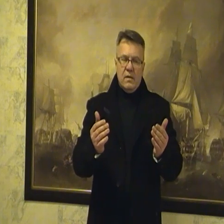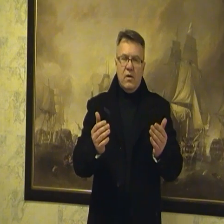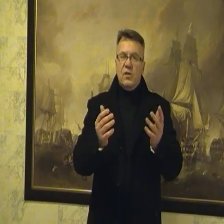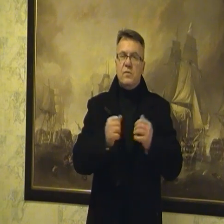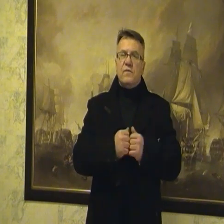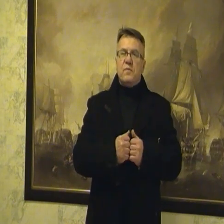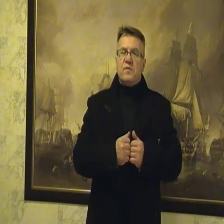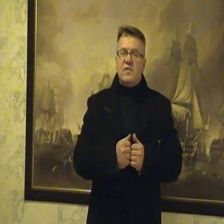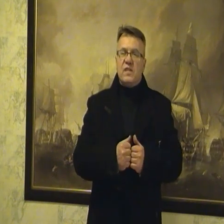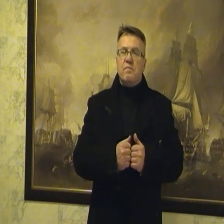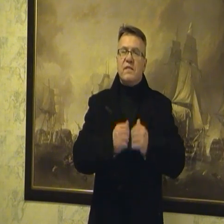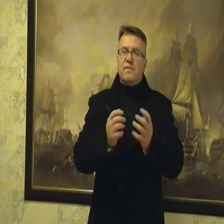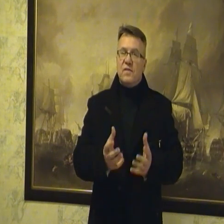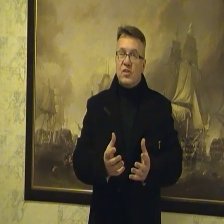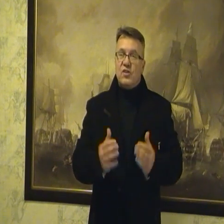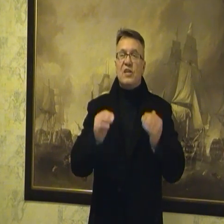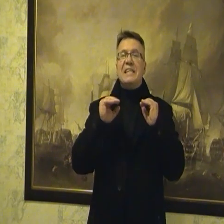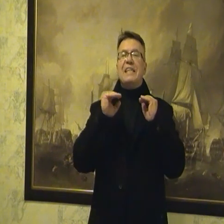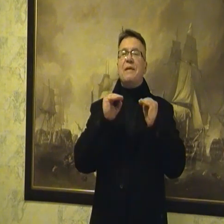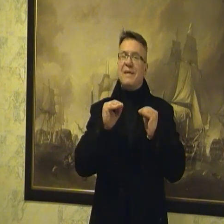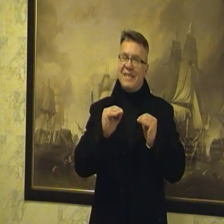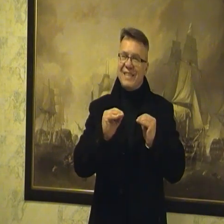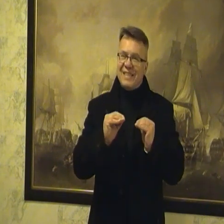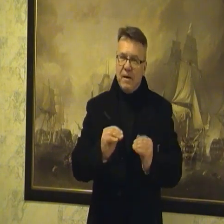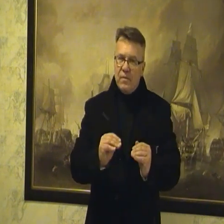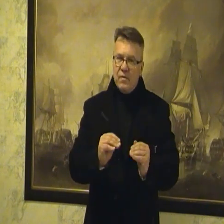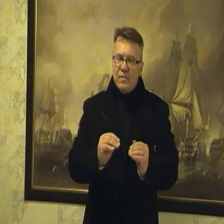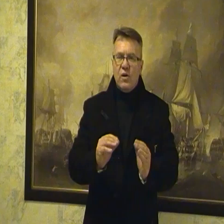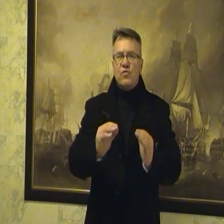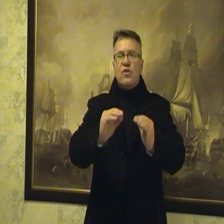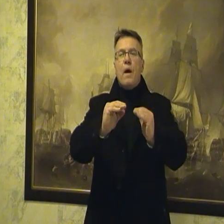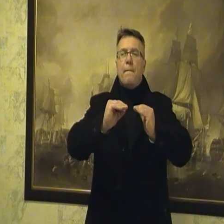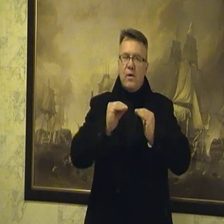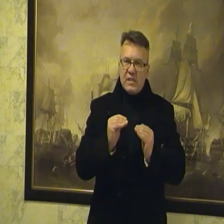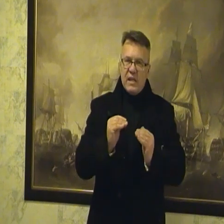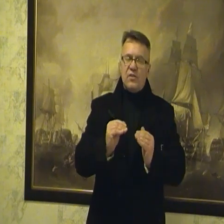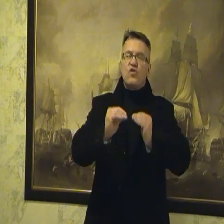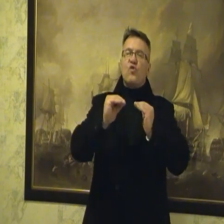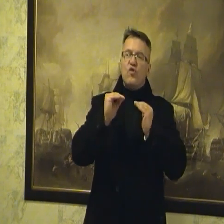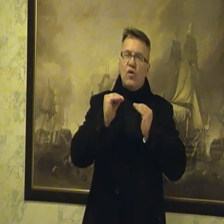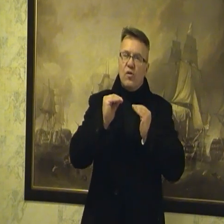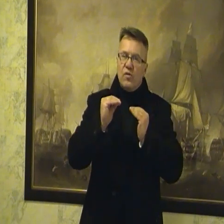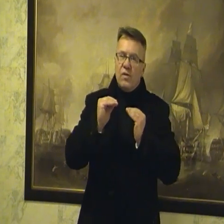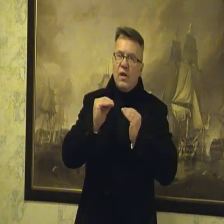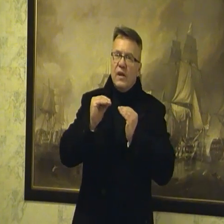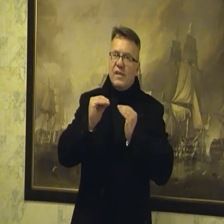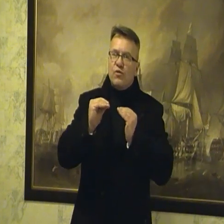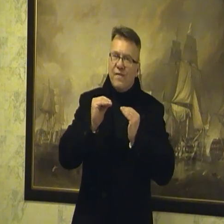oni nie mówią przede wszystkim podstawowej rzeczy. To jest temat tak. Otóż Polska to jest jest